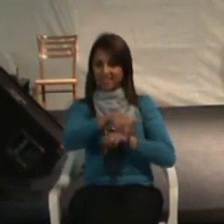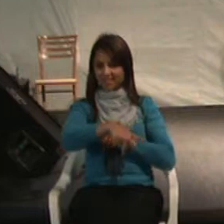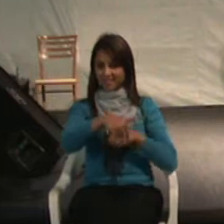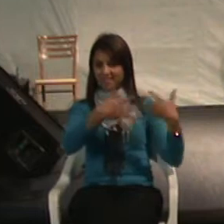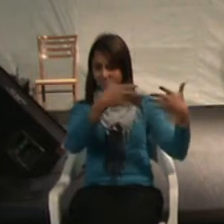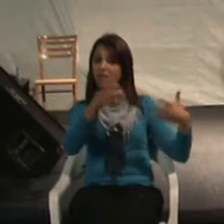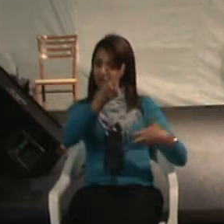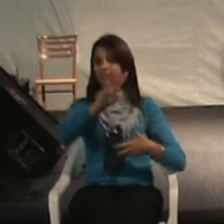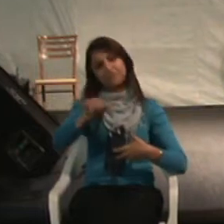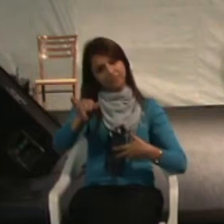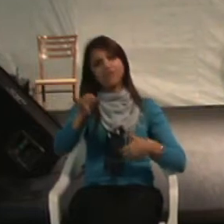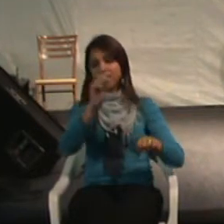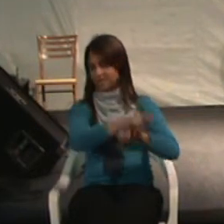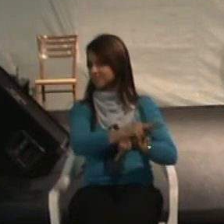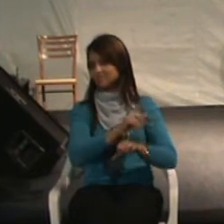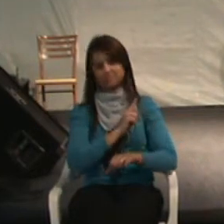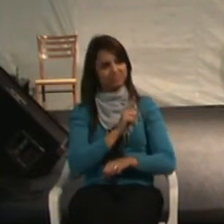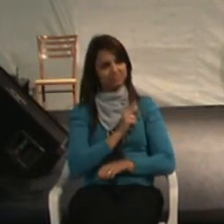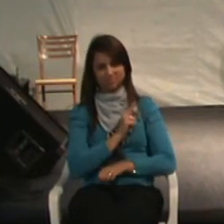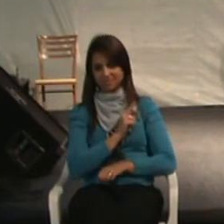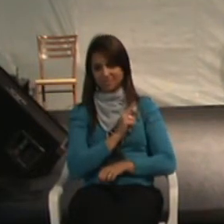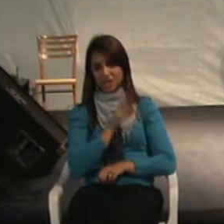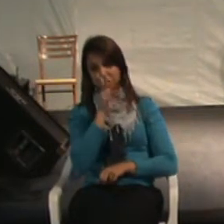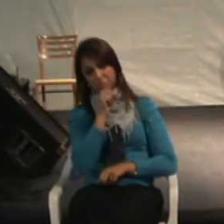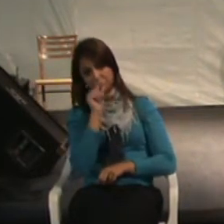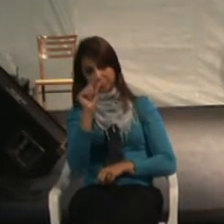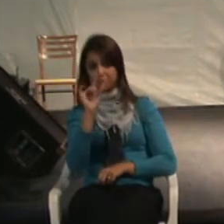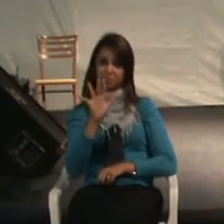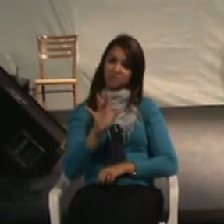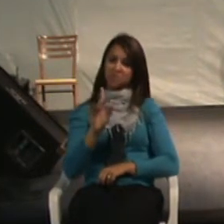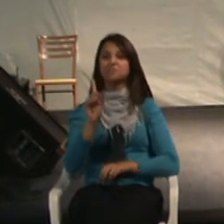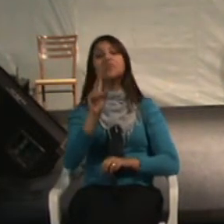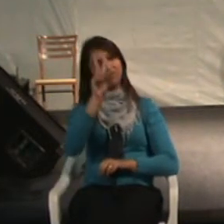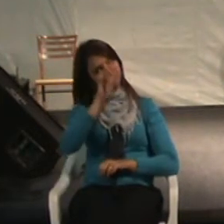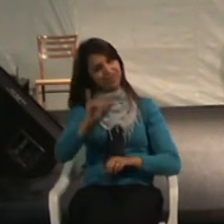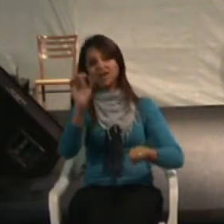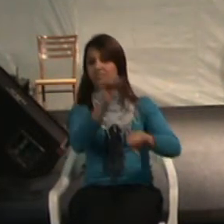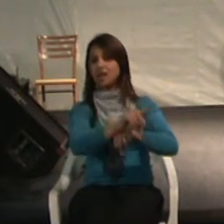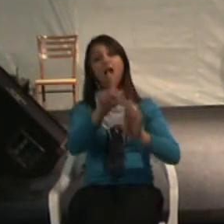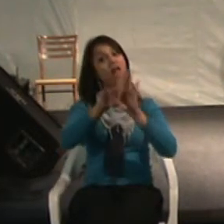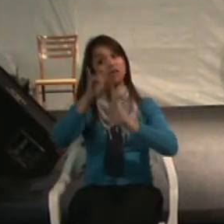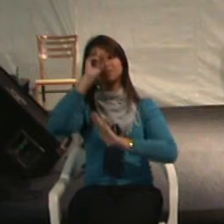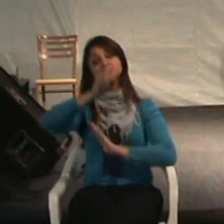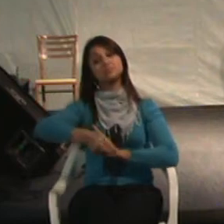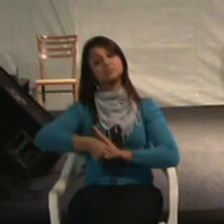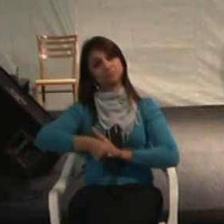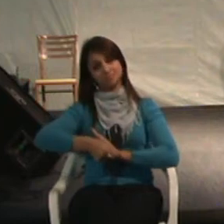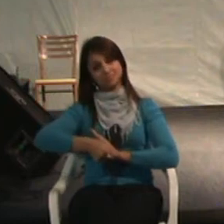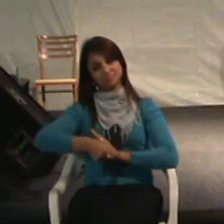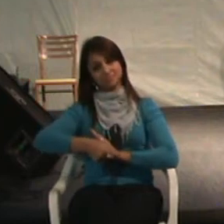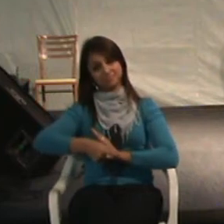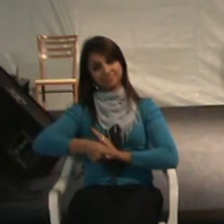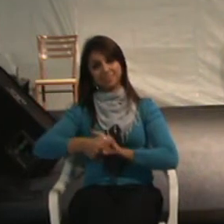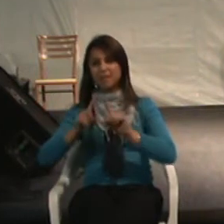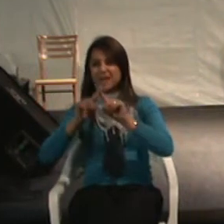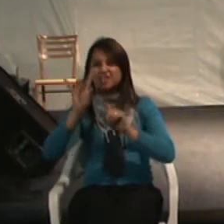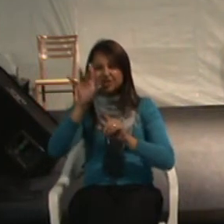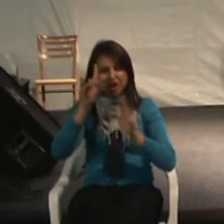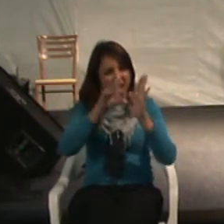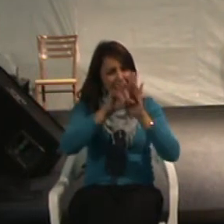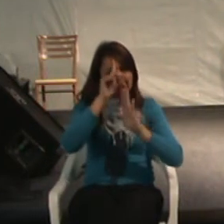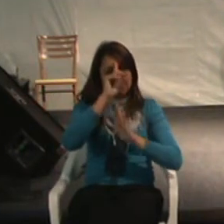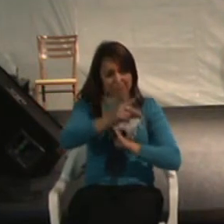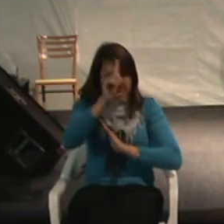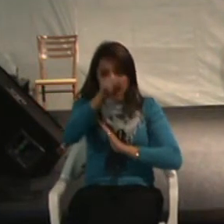cedo ou tarde, mas eles virão. Está na lei. Mas não só porque está na lei,